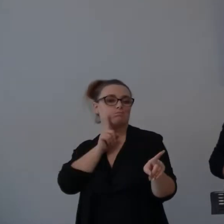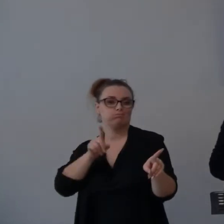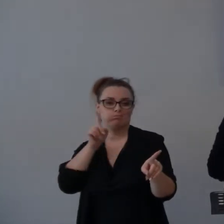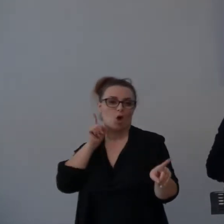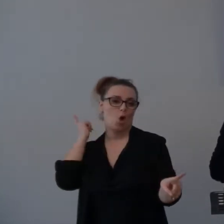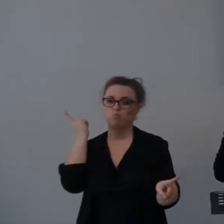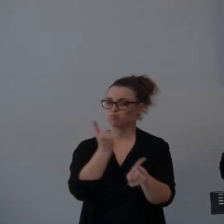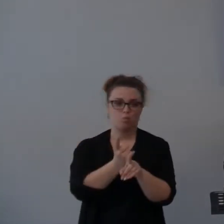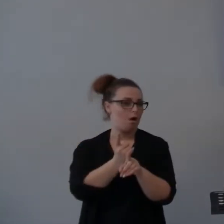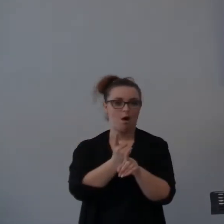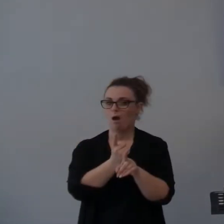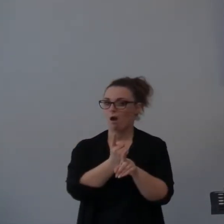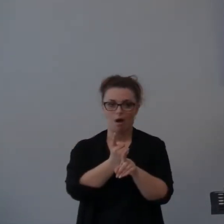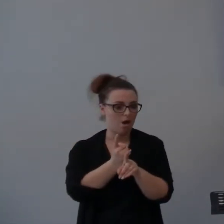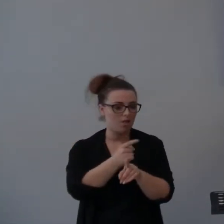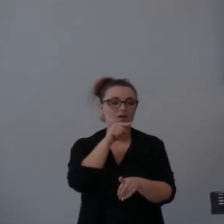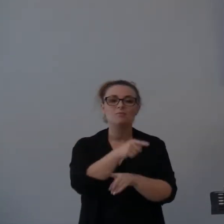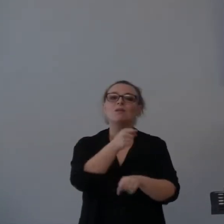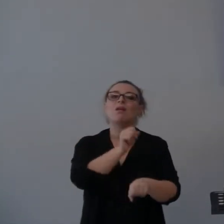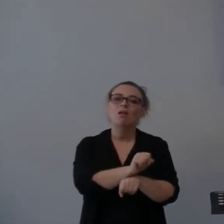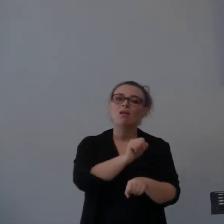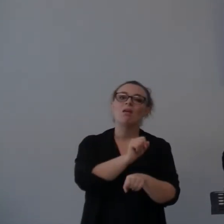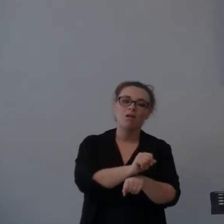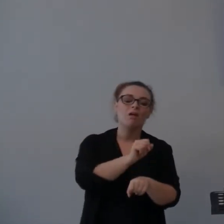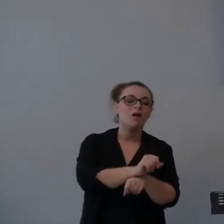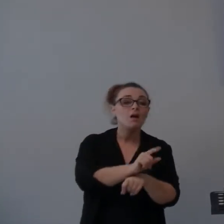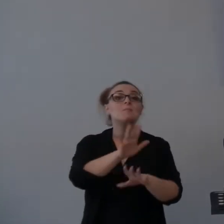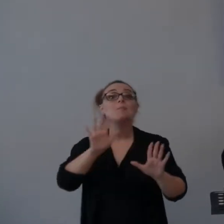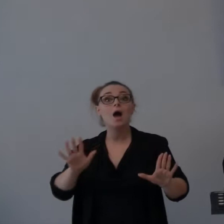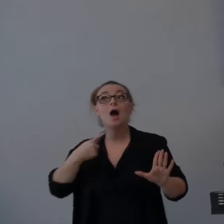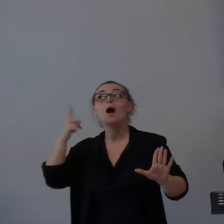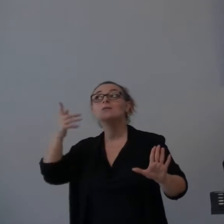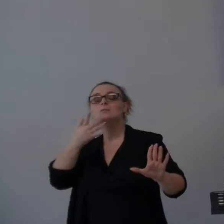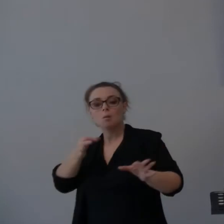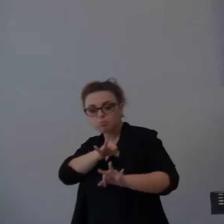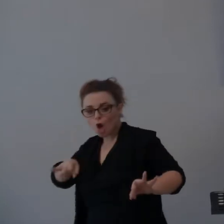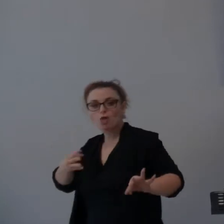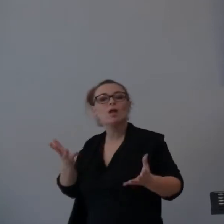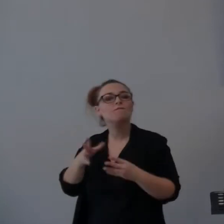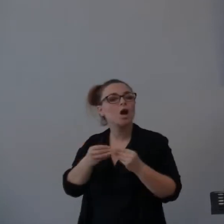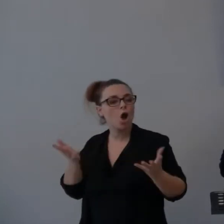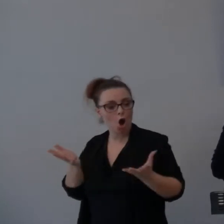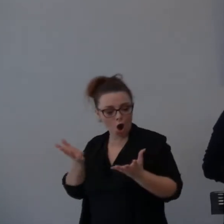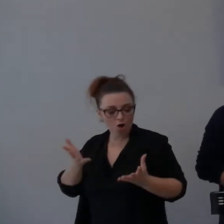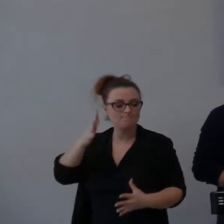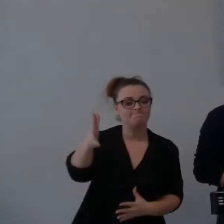la storia si ripete e ogni volta di mio stronto a riscattare il proprio uomo.